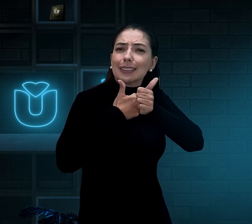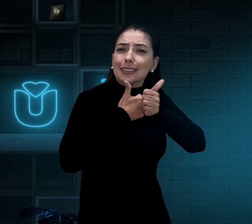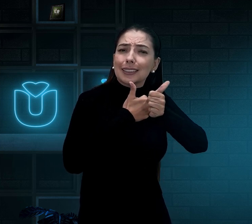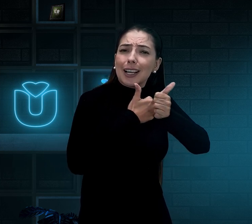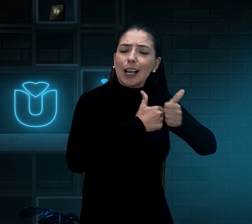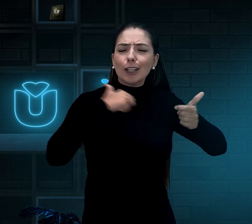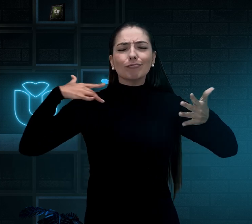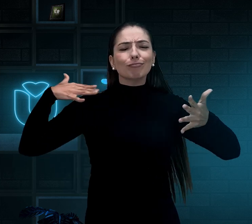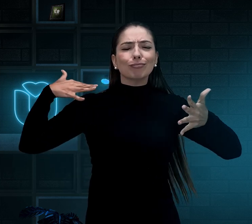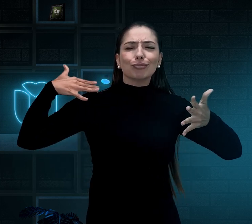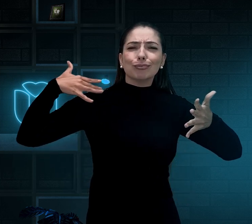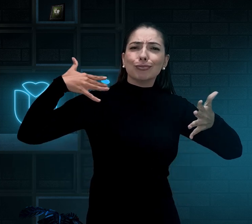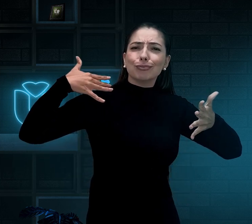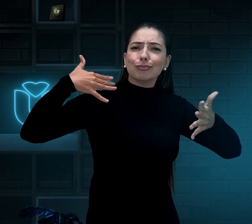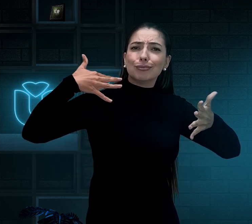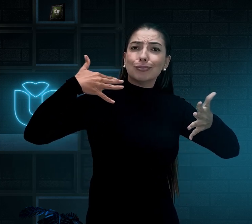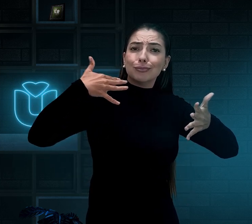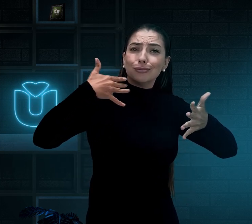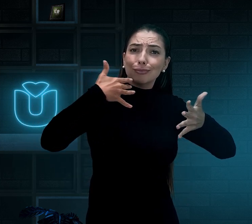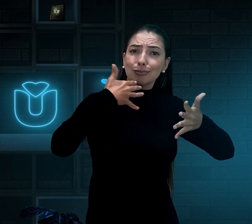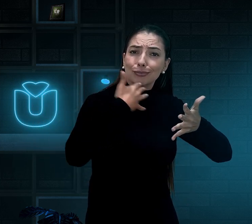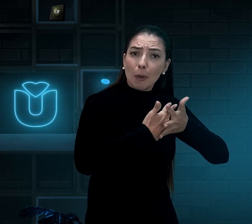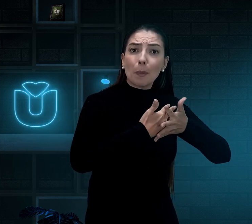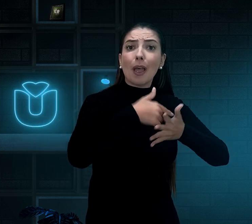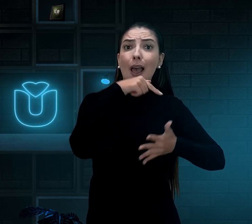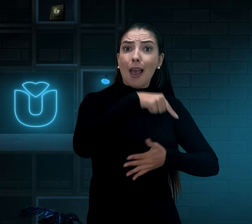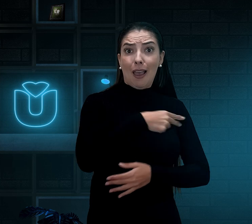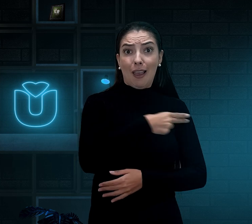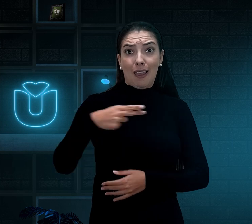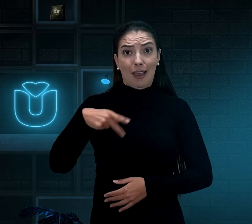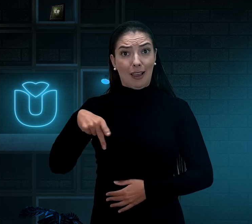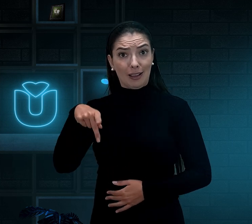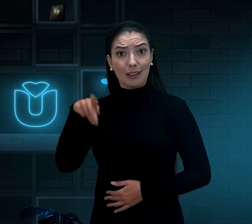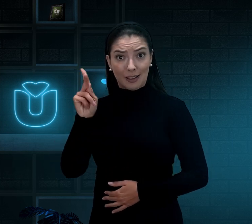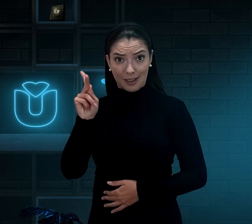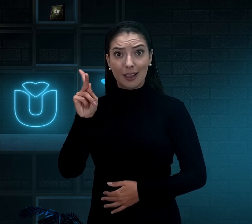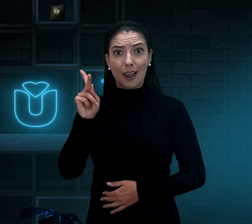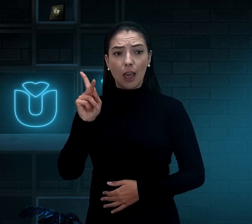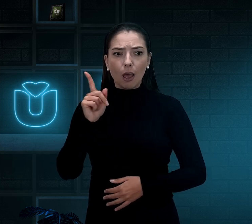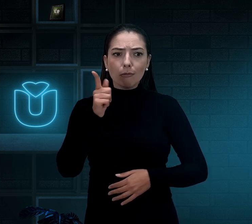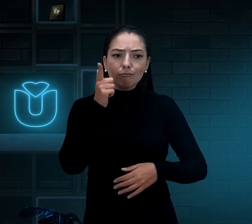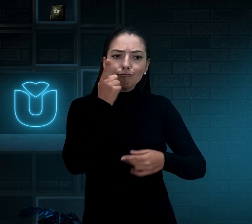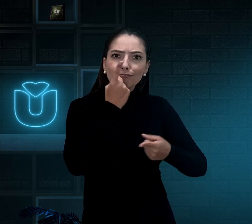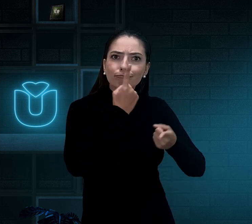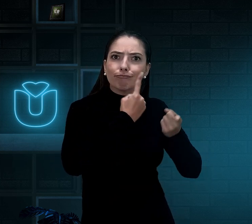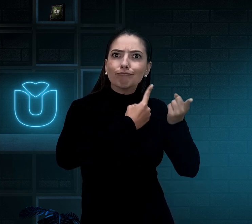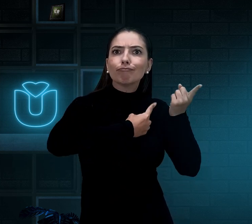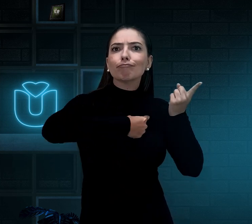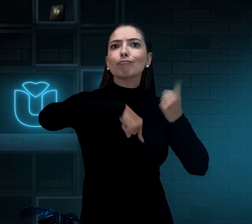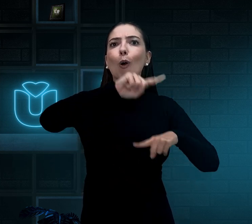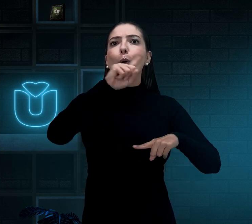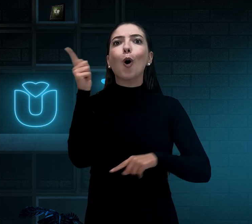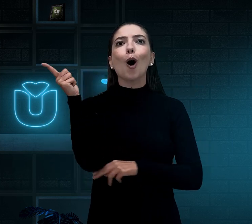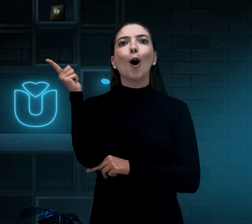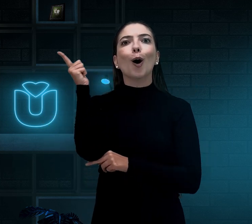A sempre seguindo a Ellen Keller, que ela, com o passar do tempo, se desenvolveu.